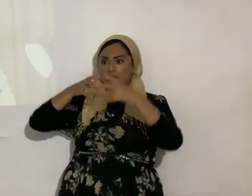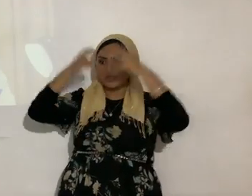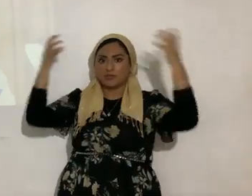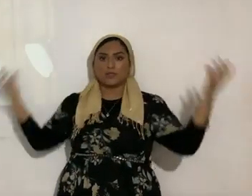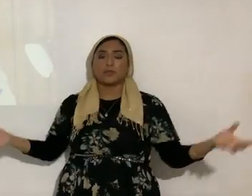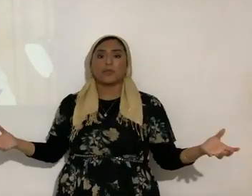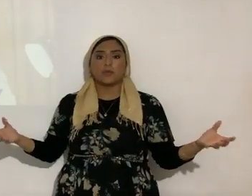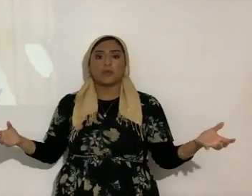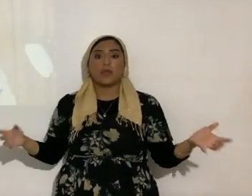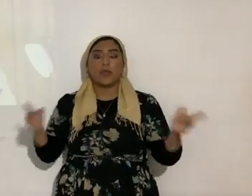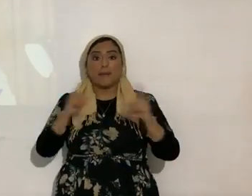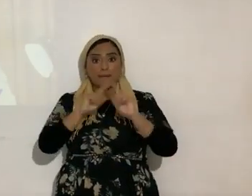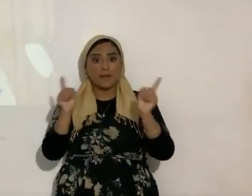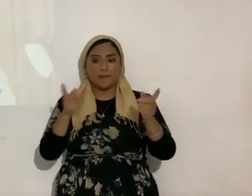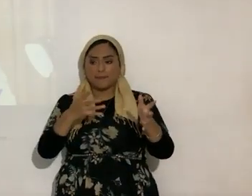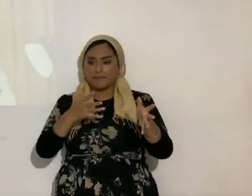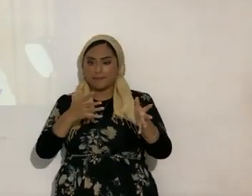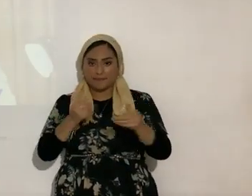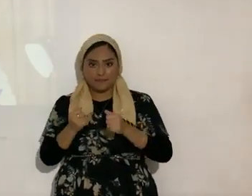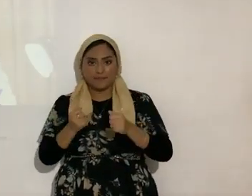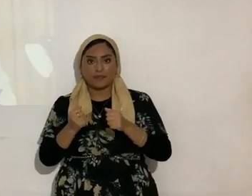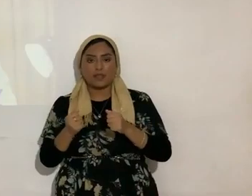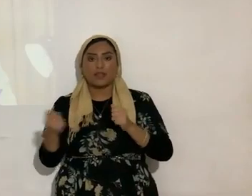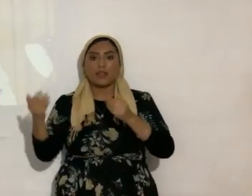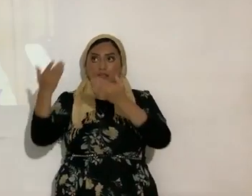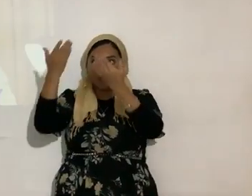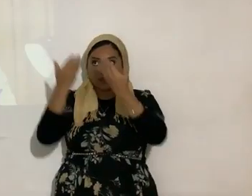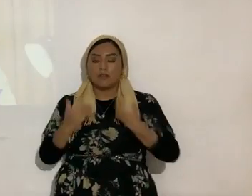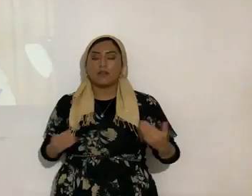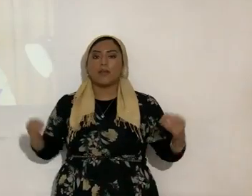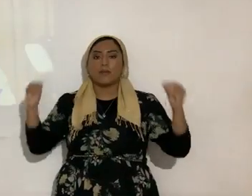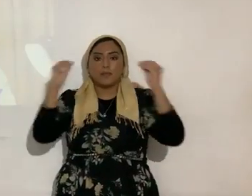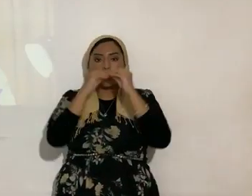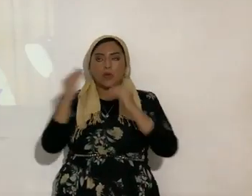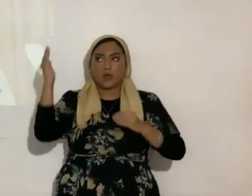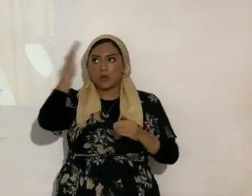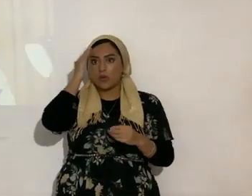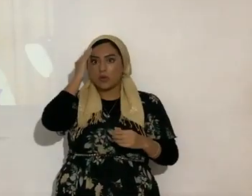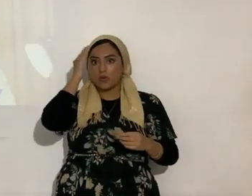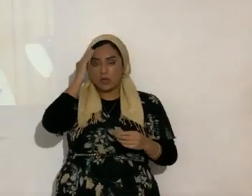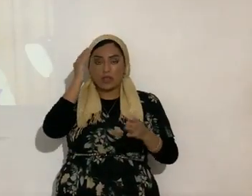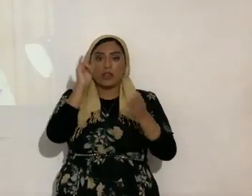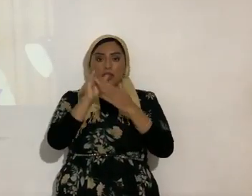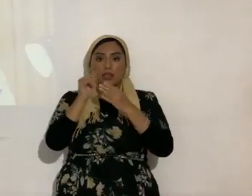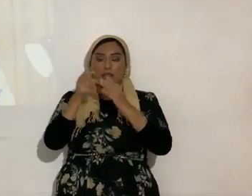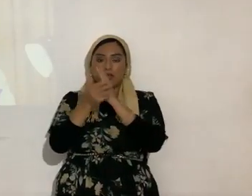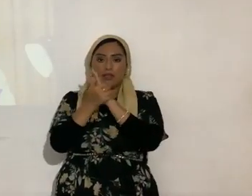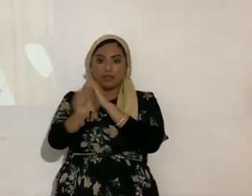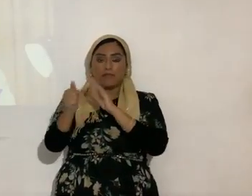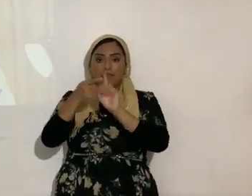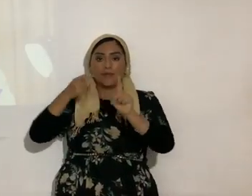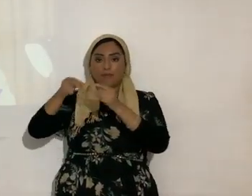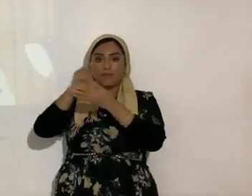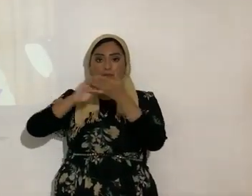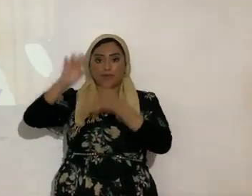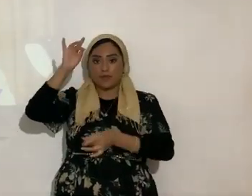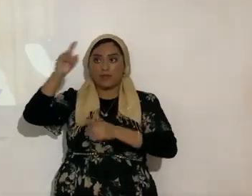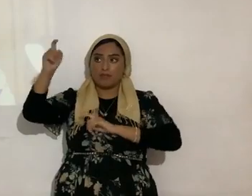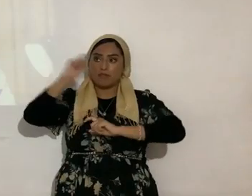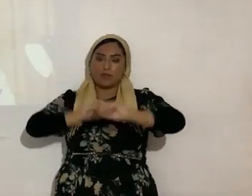pero en segundos él te empieza a dar más conocimiento y esos son dones de Raja Codes sí el Espíritu